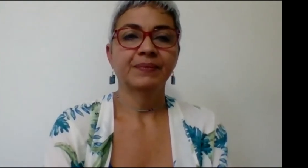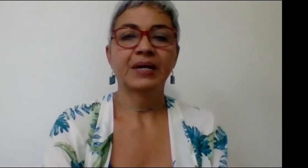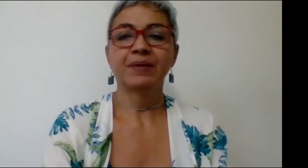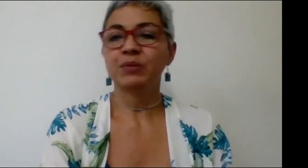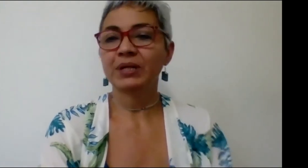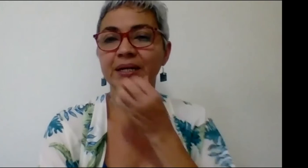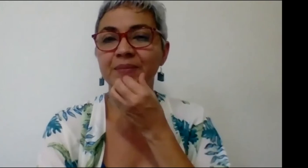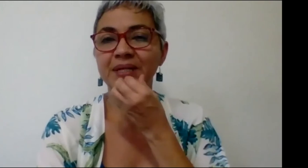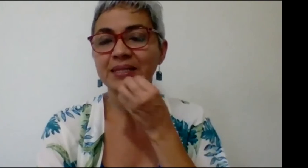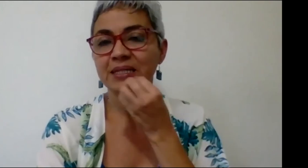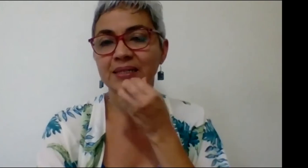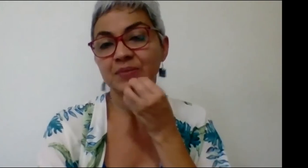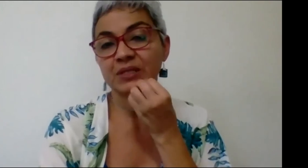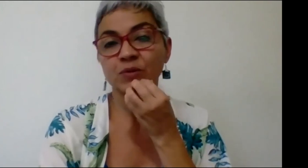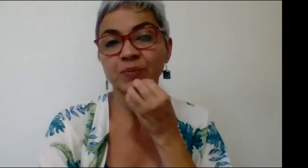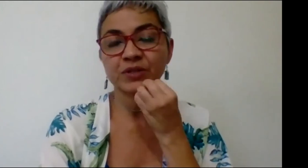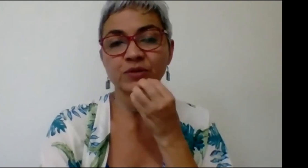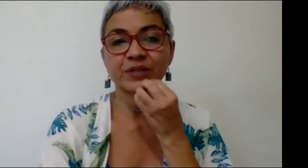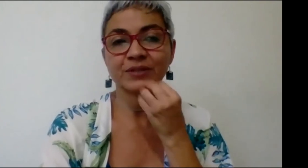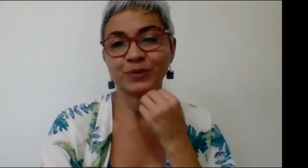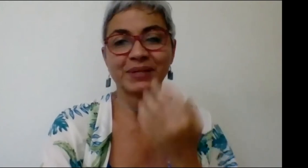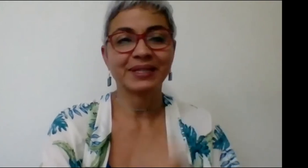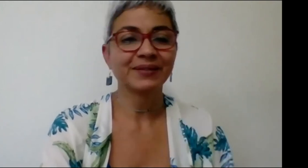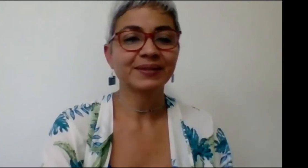abrimos la cámara pues son personas sordas obviamente ¿no?